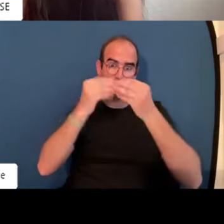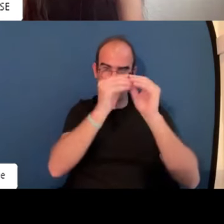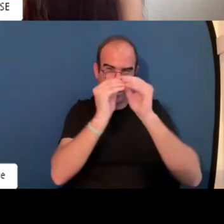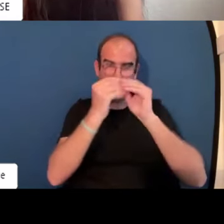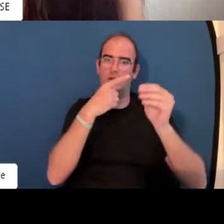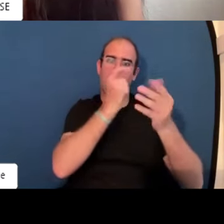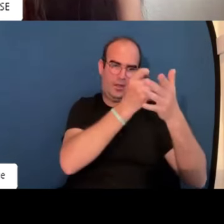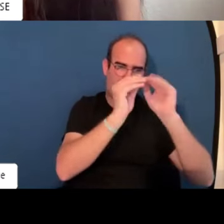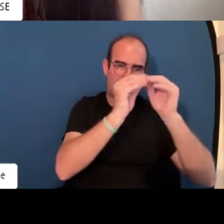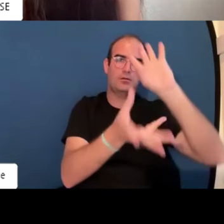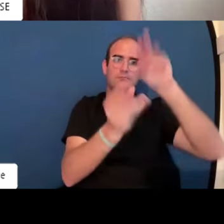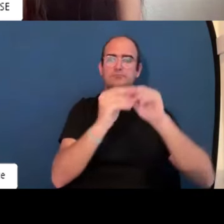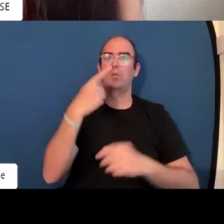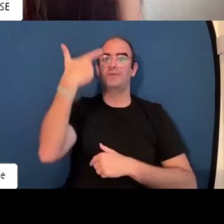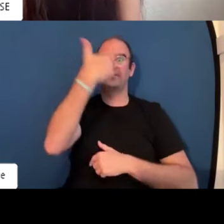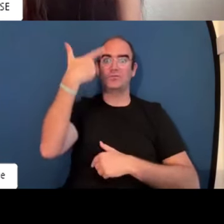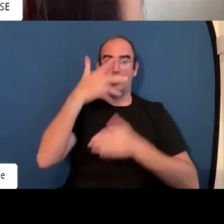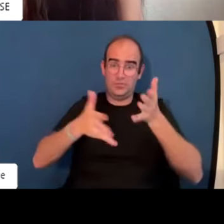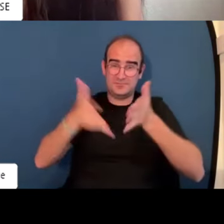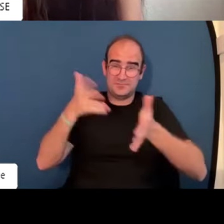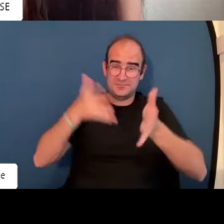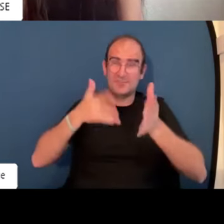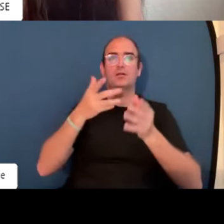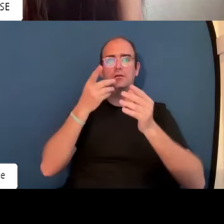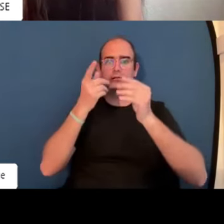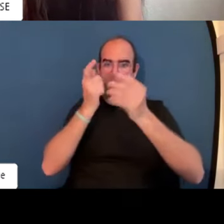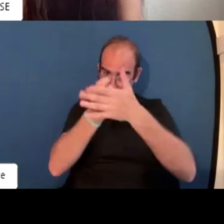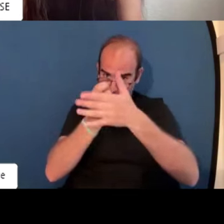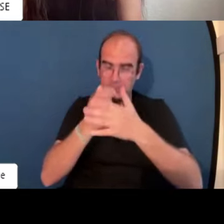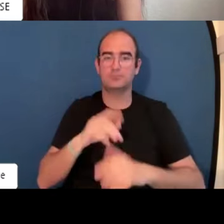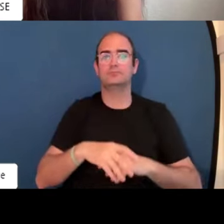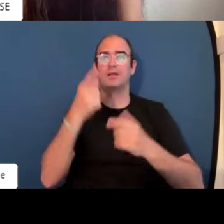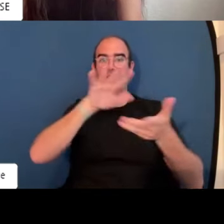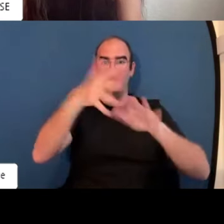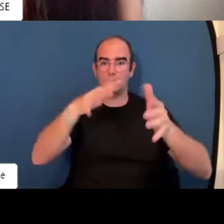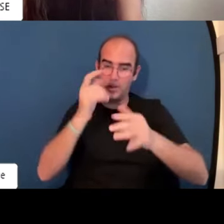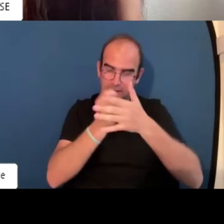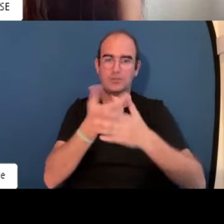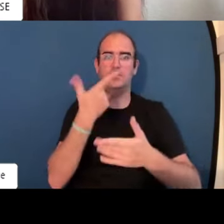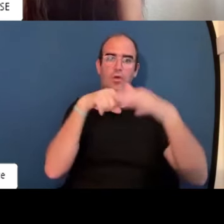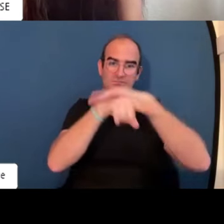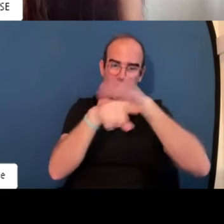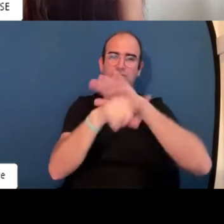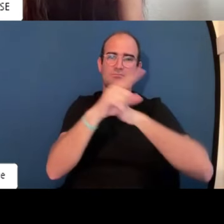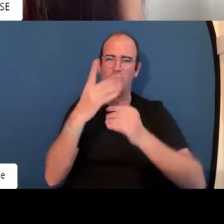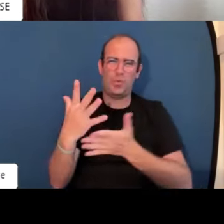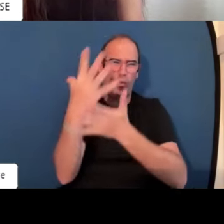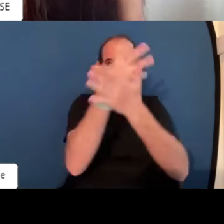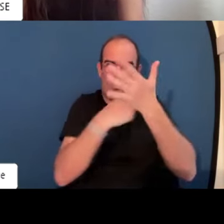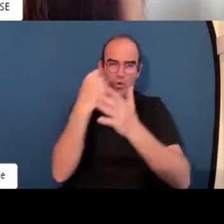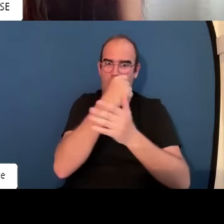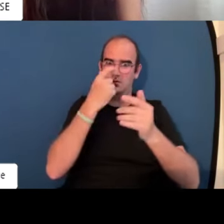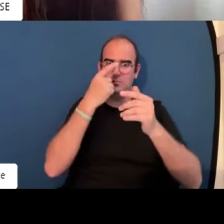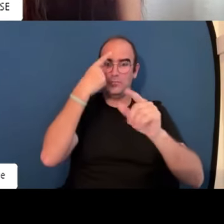unas entrevistas unas estadísticas de personas sordas de personas sordas signantes que participan